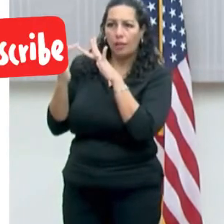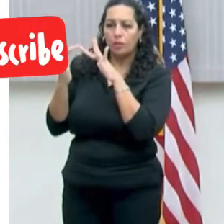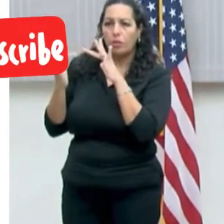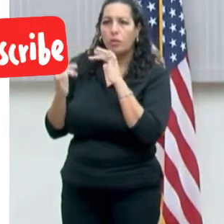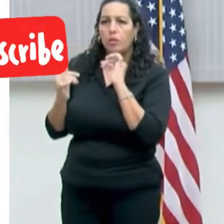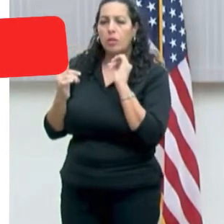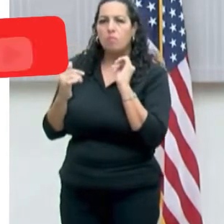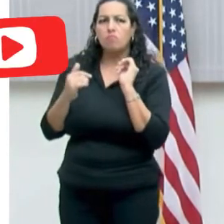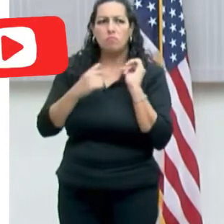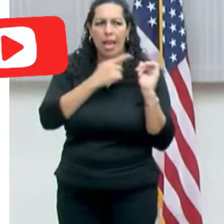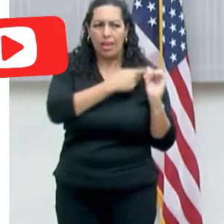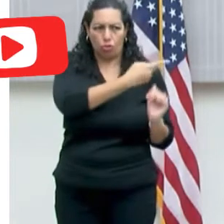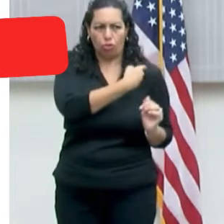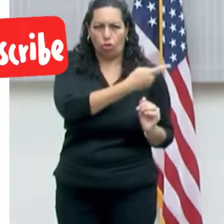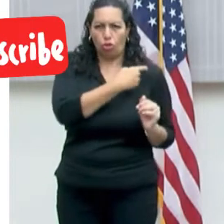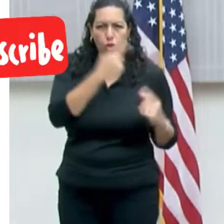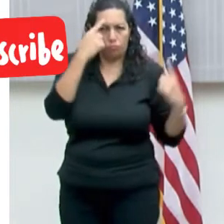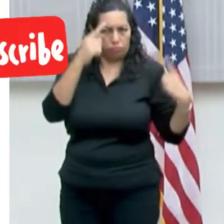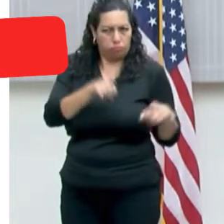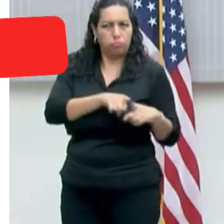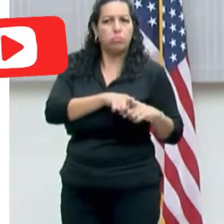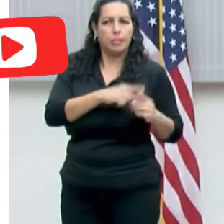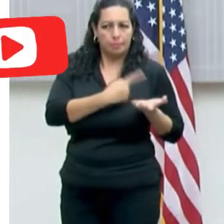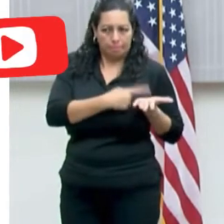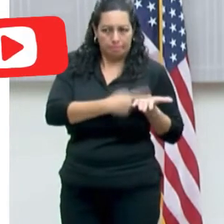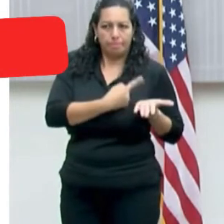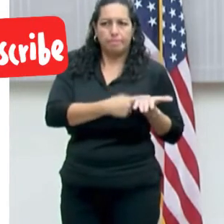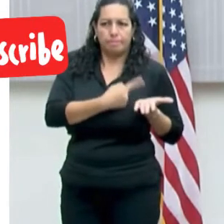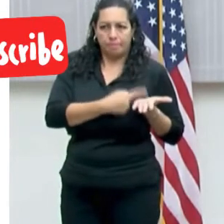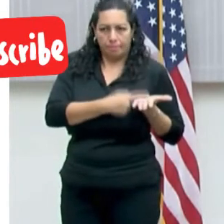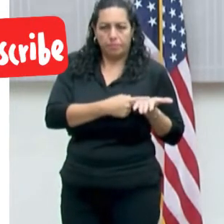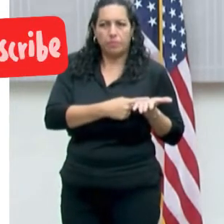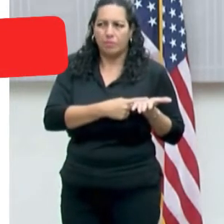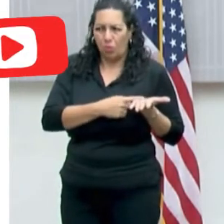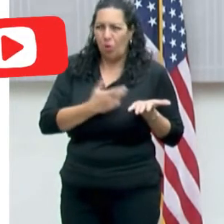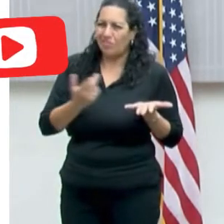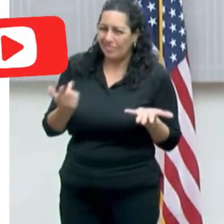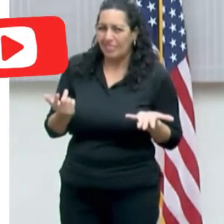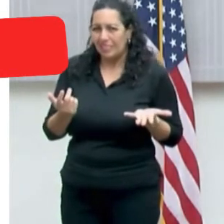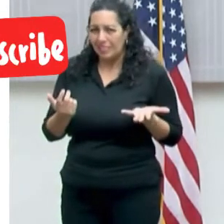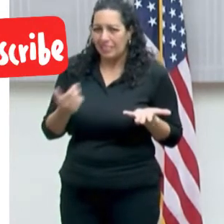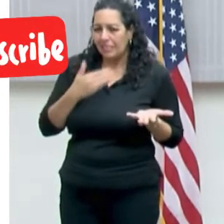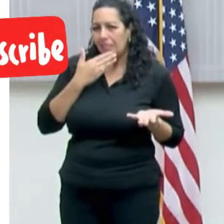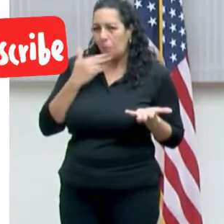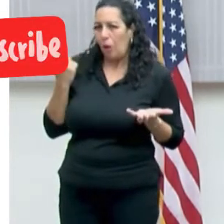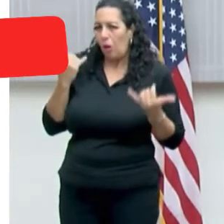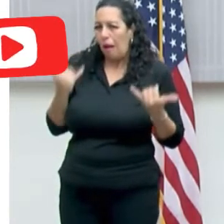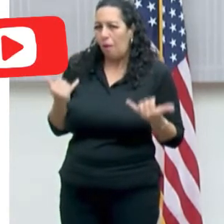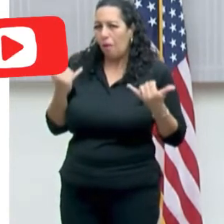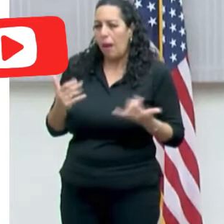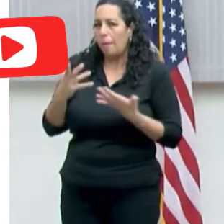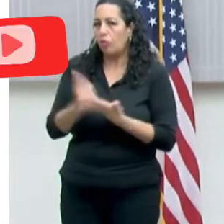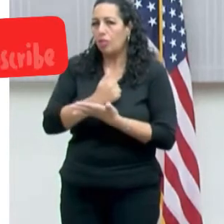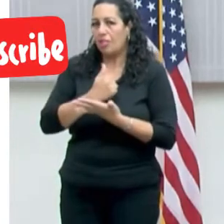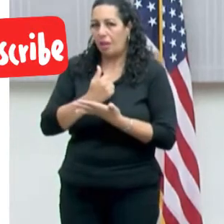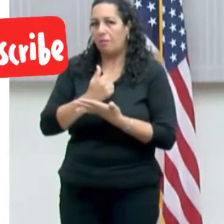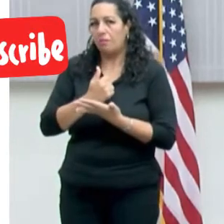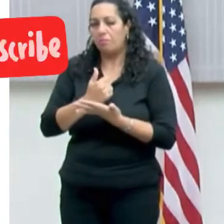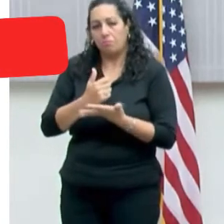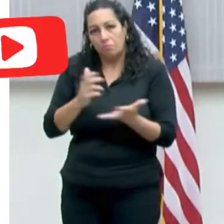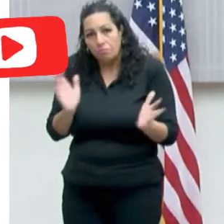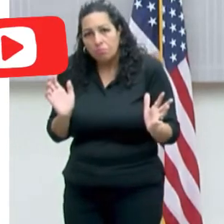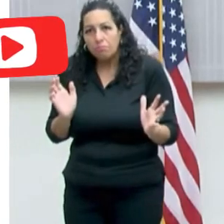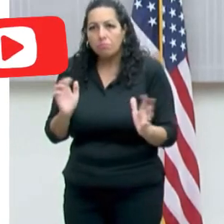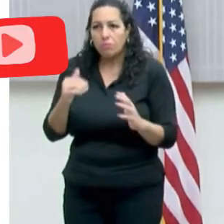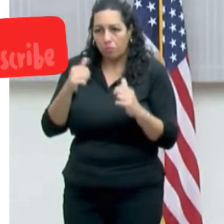más bien que el secretario y yo acordamos, que hace sentido tomar en este momento dado y por